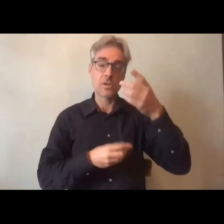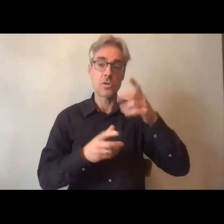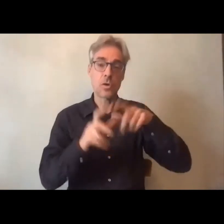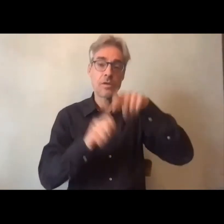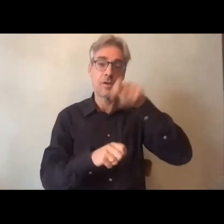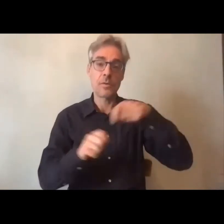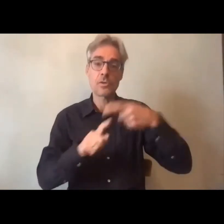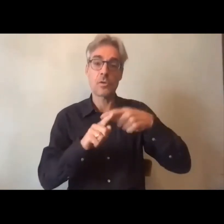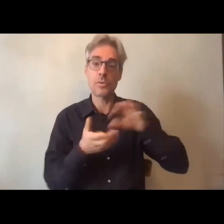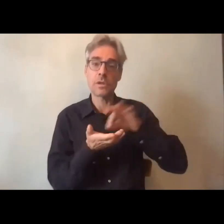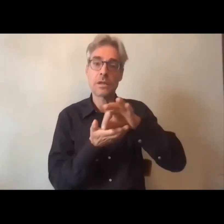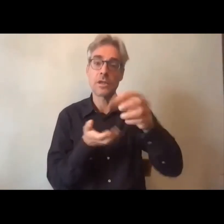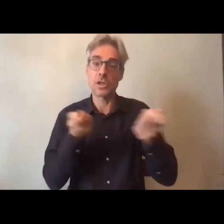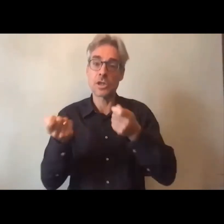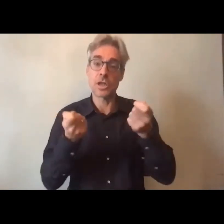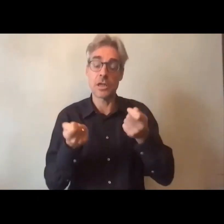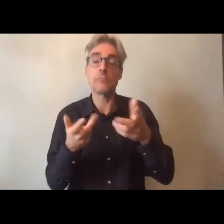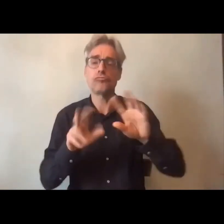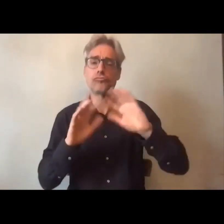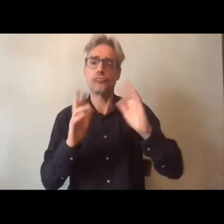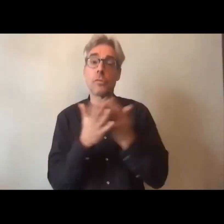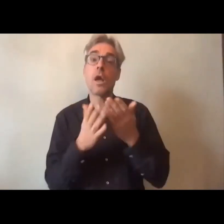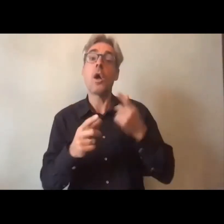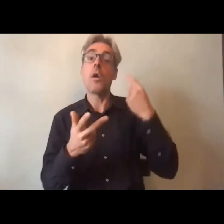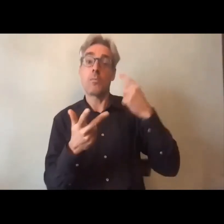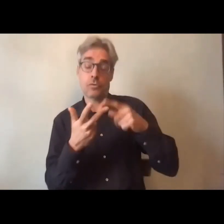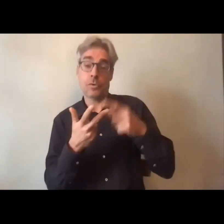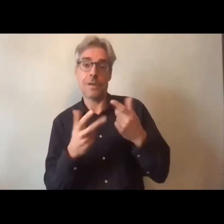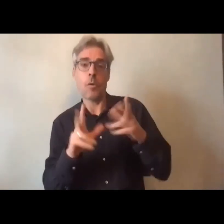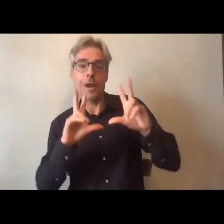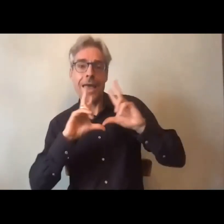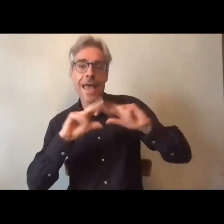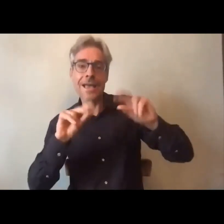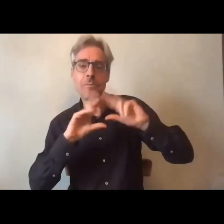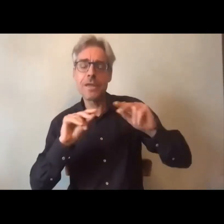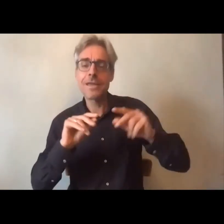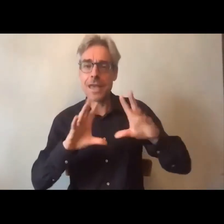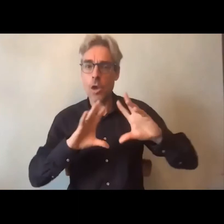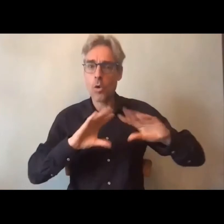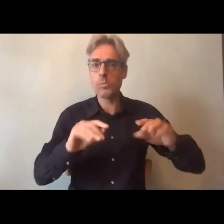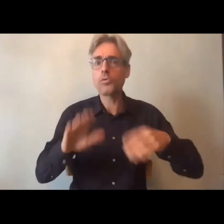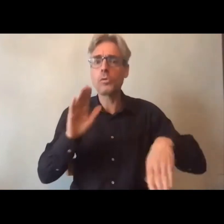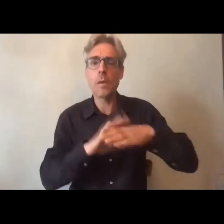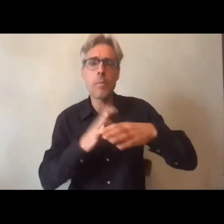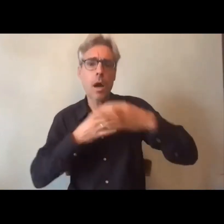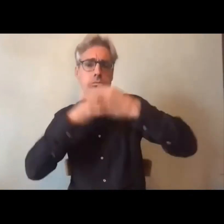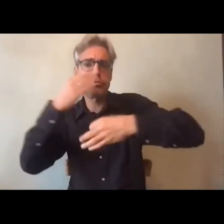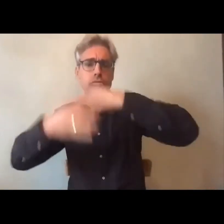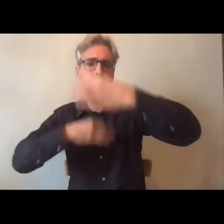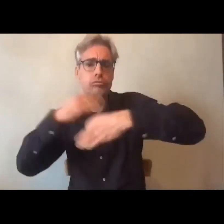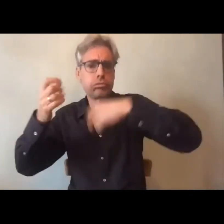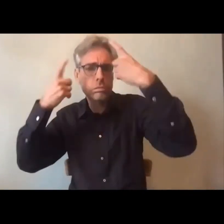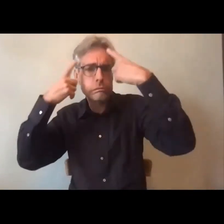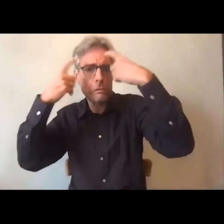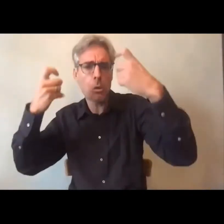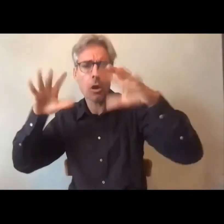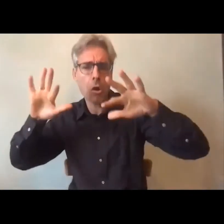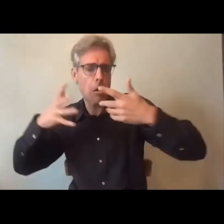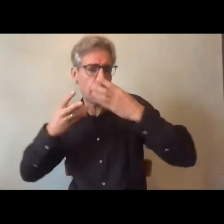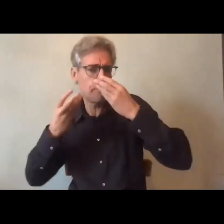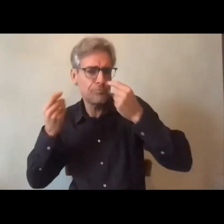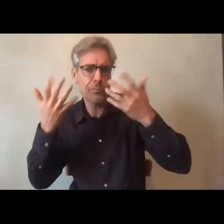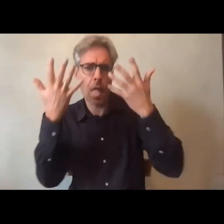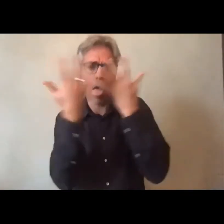de la stratégie après avoir illustré ces propos qui pourraient apparaître à certains très théoriques quand on n'est pas forcément familier